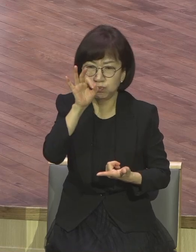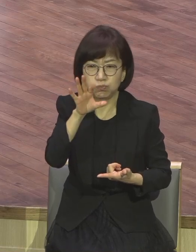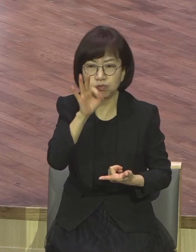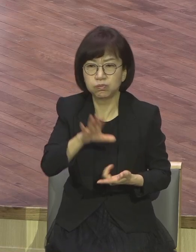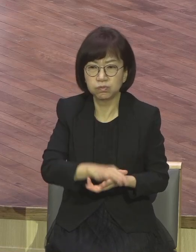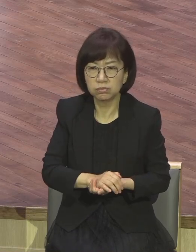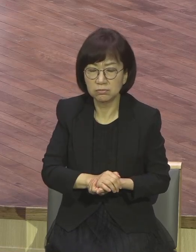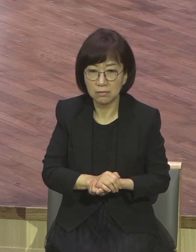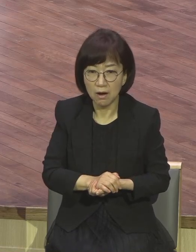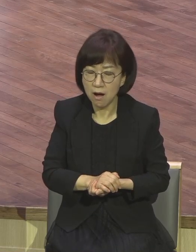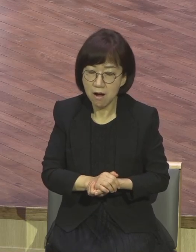상실했어요.